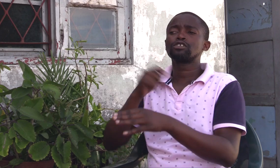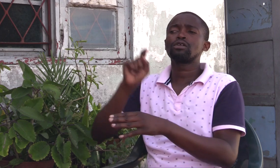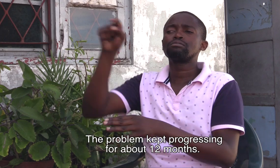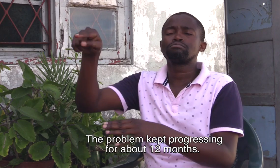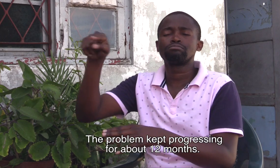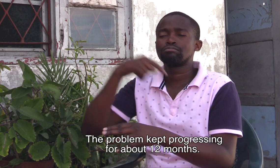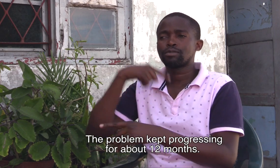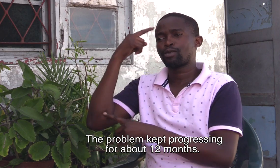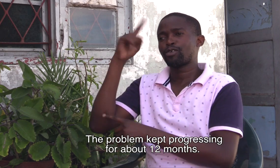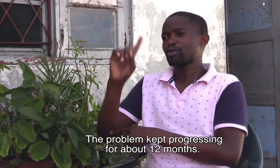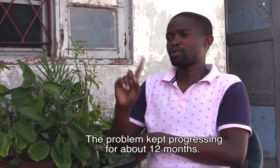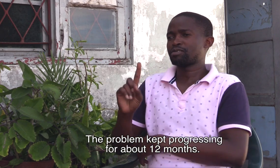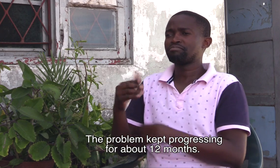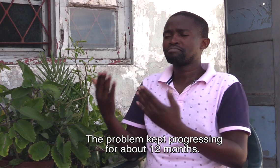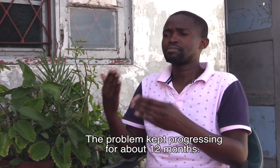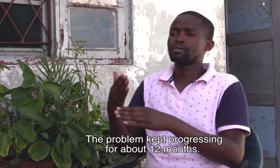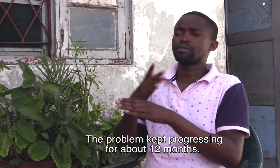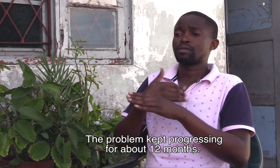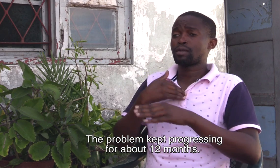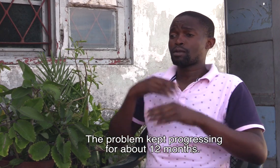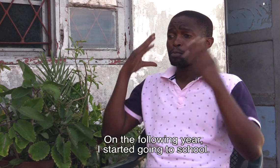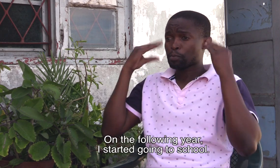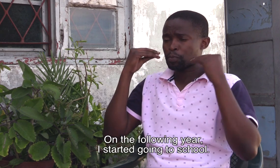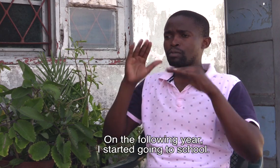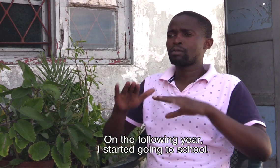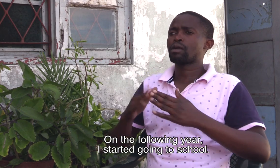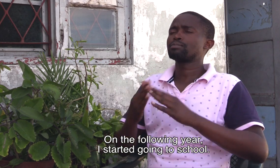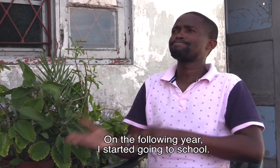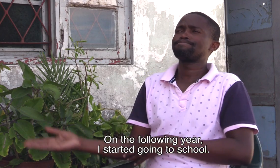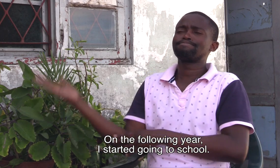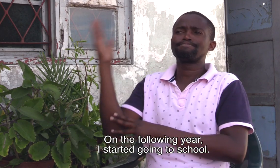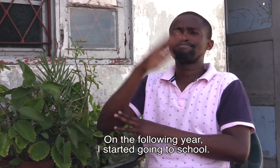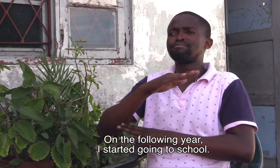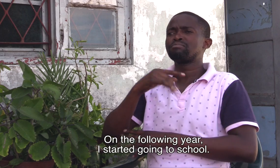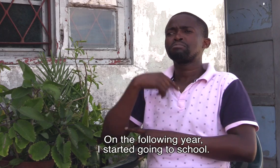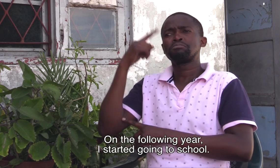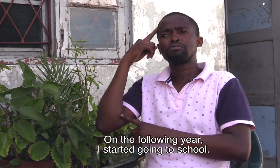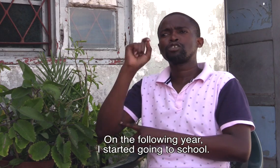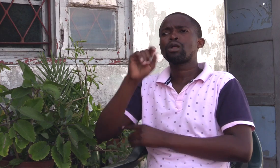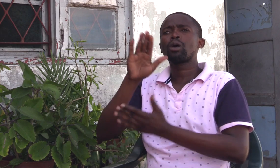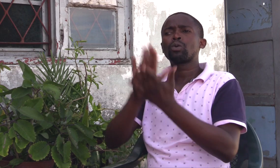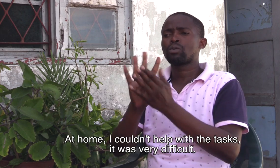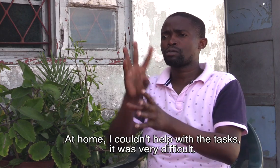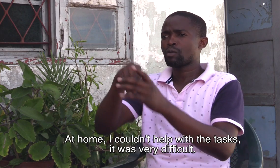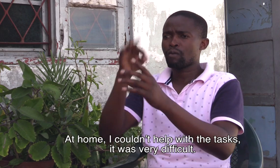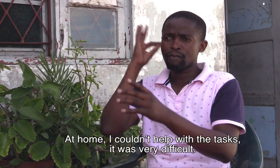O problema foi progredindo durante 12 meses. No ano seguinte, eu fui para a escola. Em casa, eu não